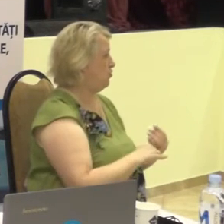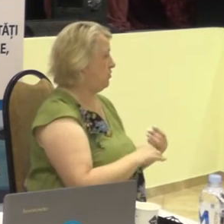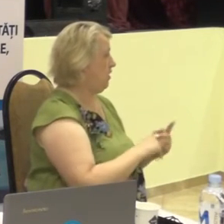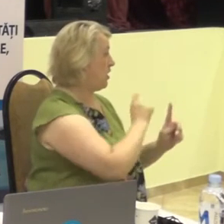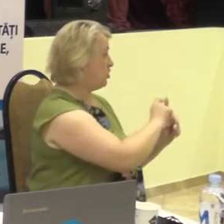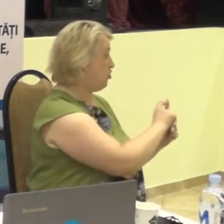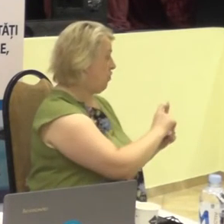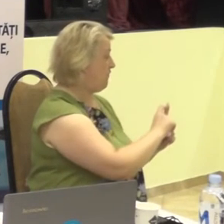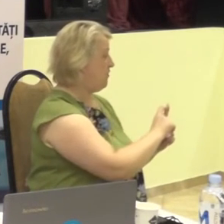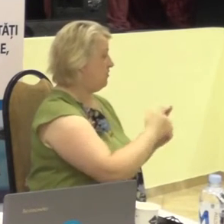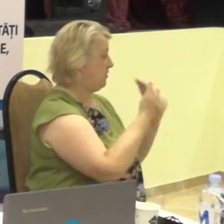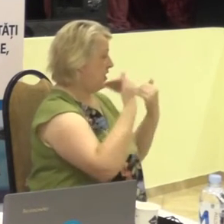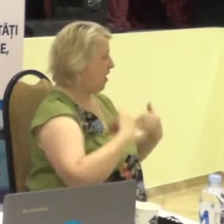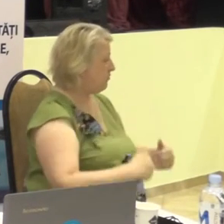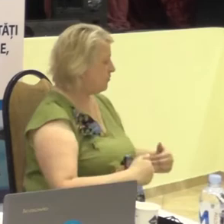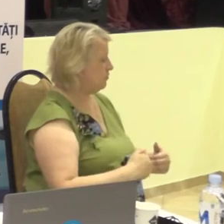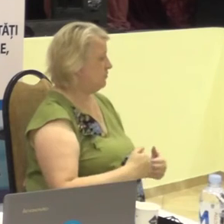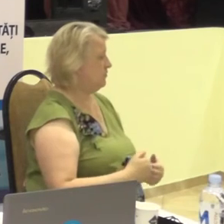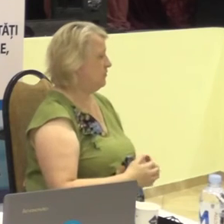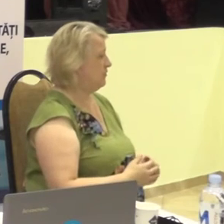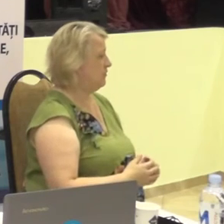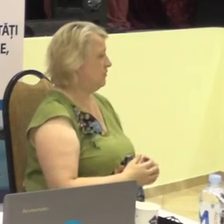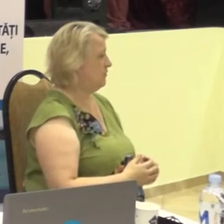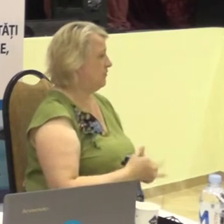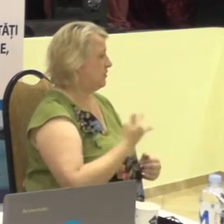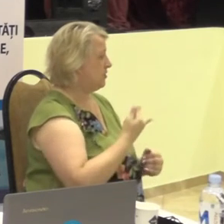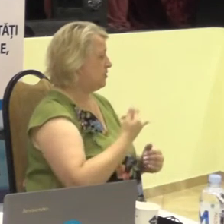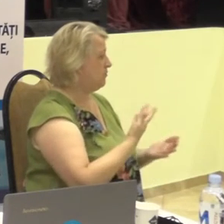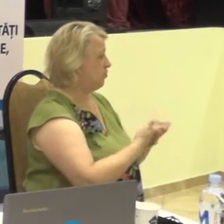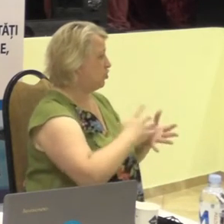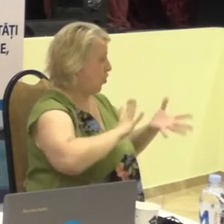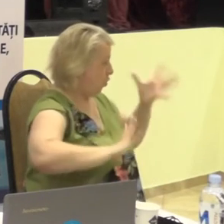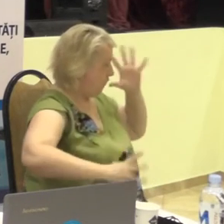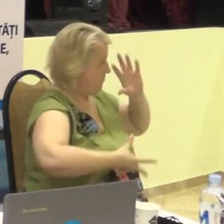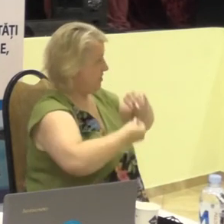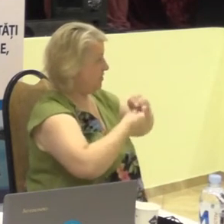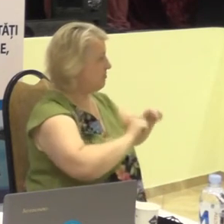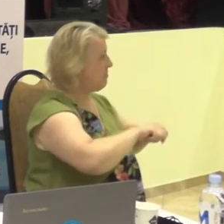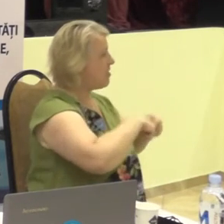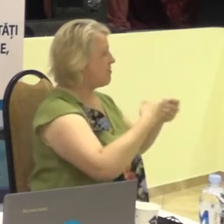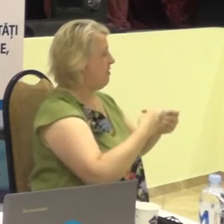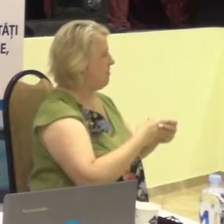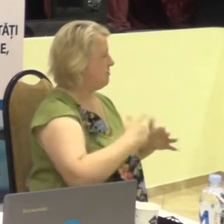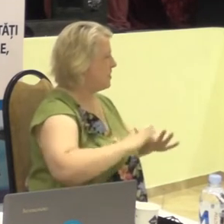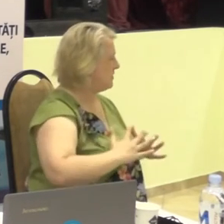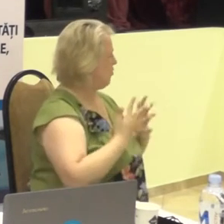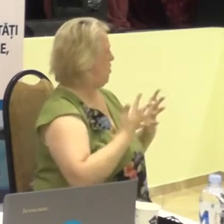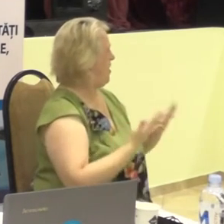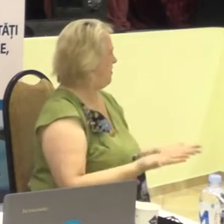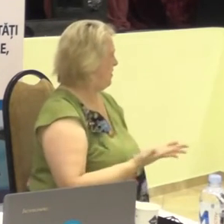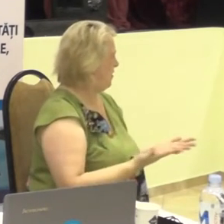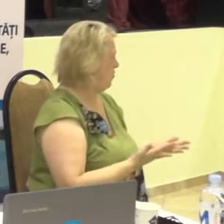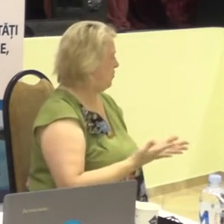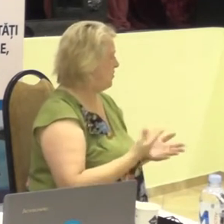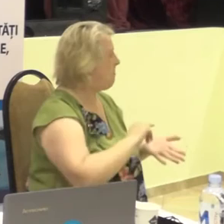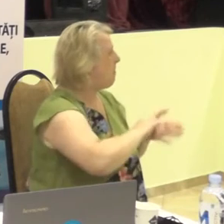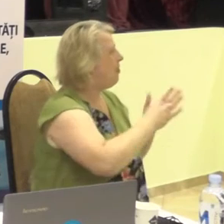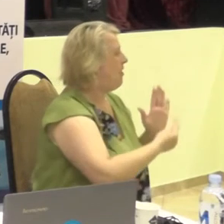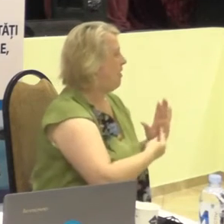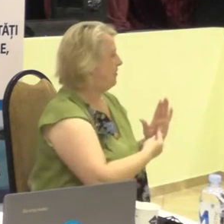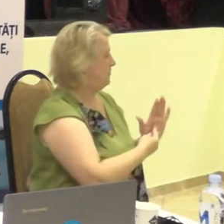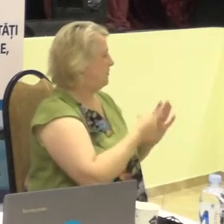a capului, a corpului. Și exprim o idee, un sentiment, o intenție,